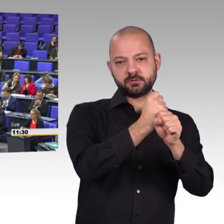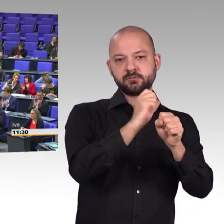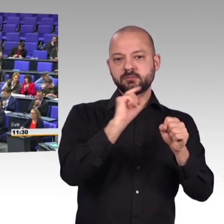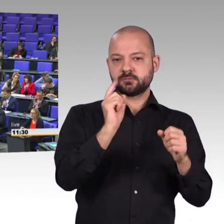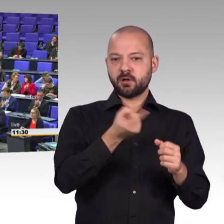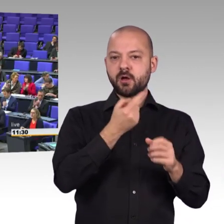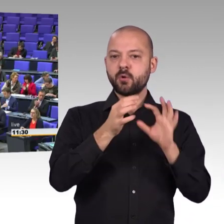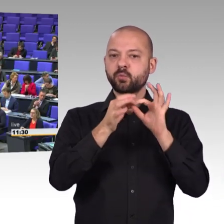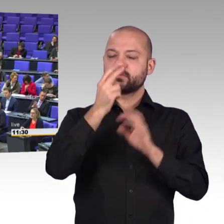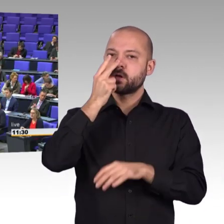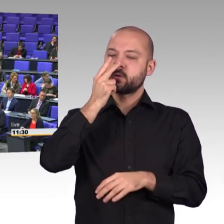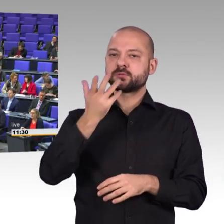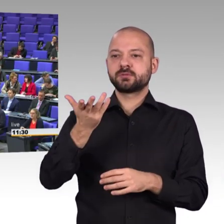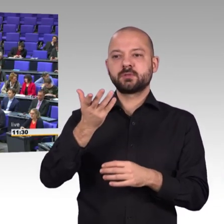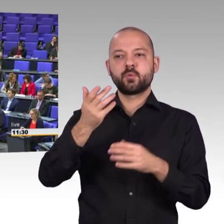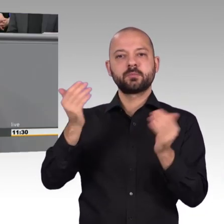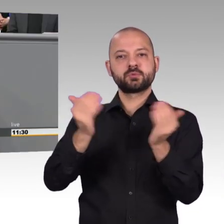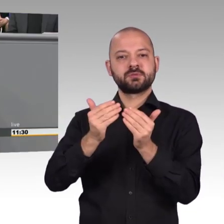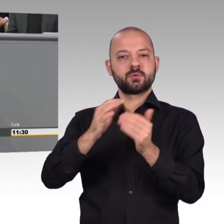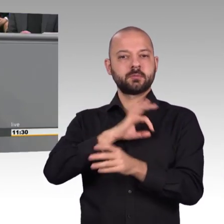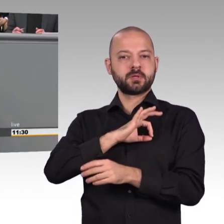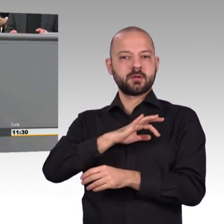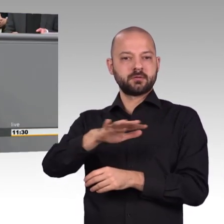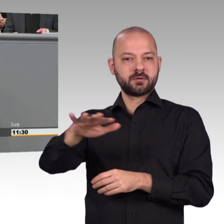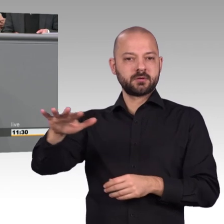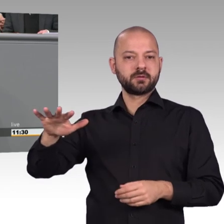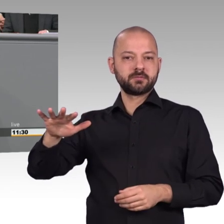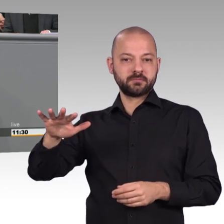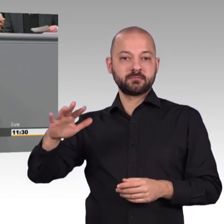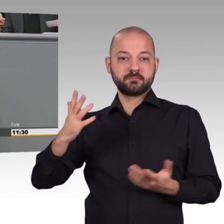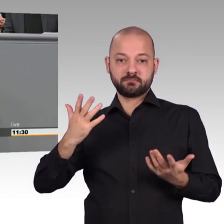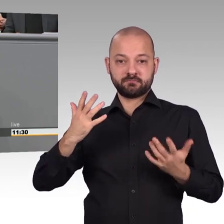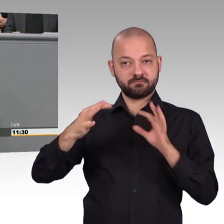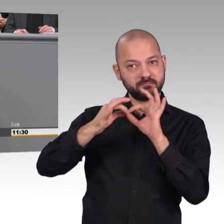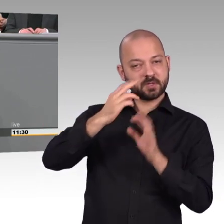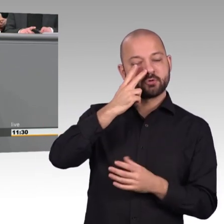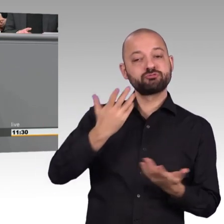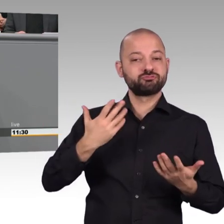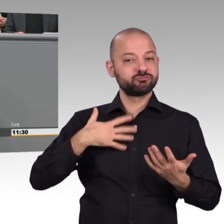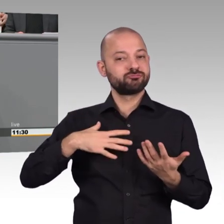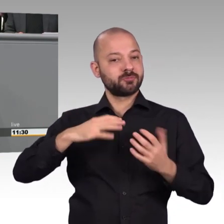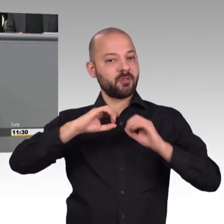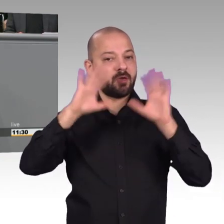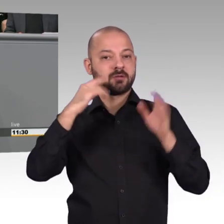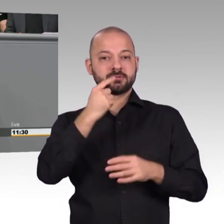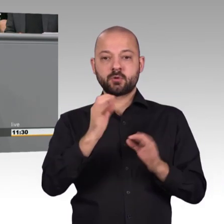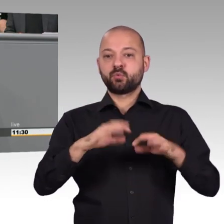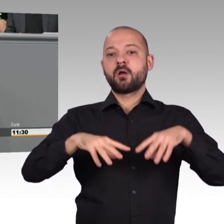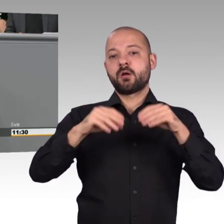Ich möchte aber auch so klar sagen, um jetzt nicht dem Gefahr der Gleichmacherei zu unterliegen, dass wir das auch ganz anders von der FDP kennen, wenn wir an das verkorkste